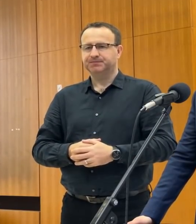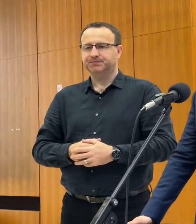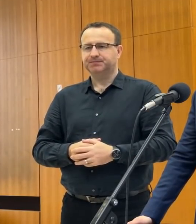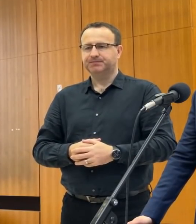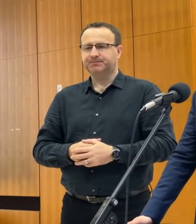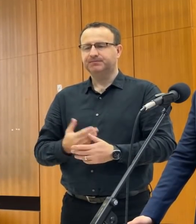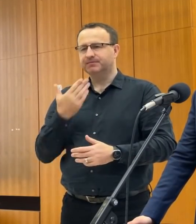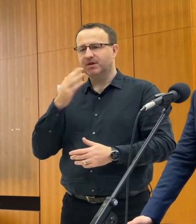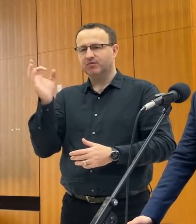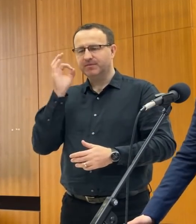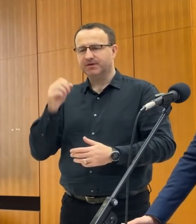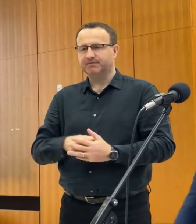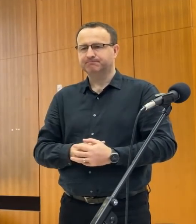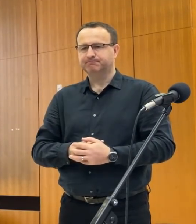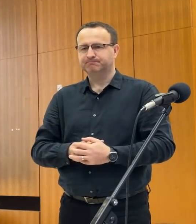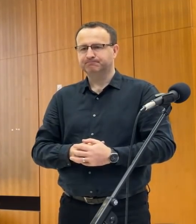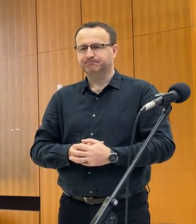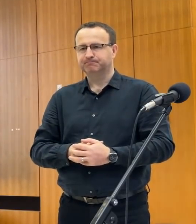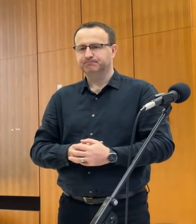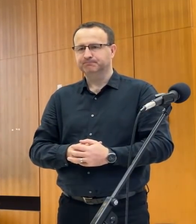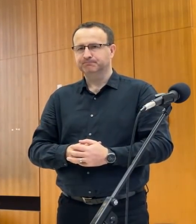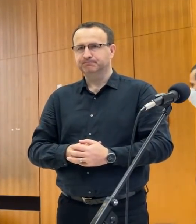Ak nemá nikto nič, ďakujem veľmi pekne. Pravim pekný deň. Dovidenia.